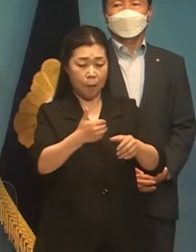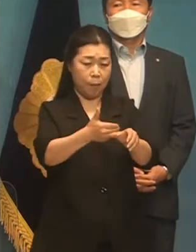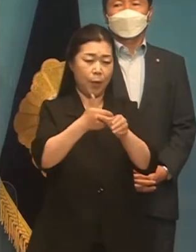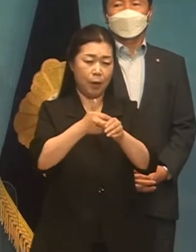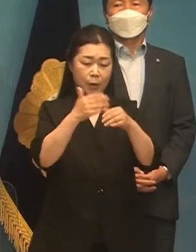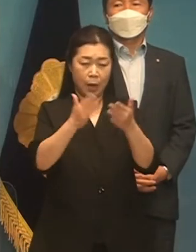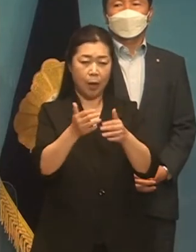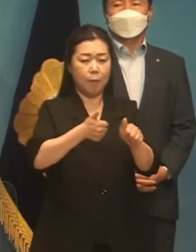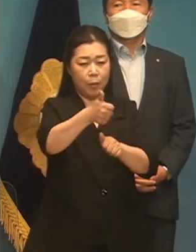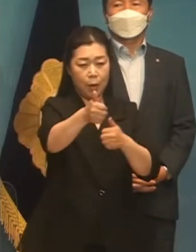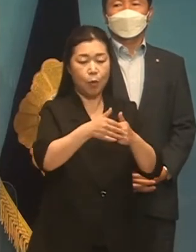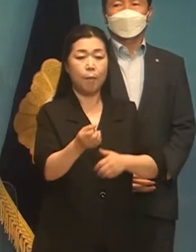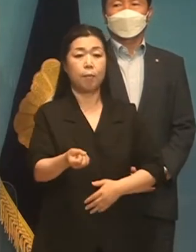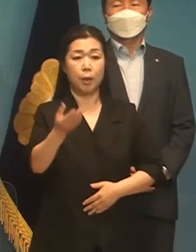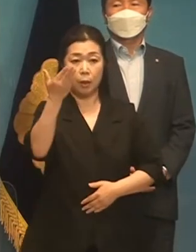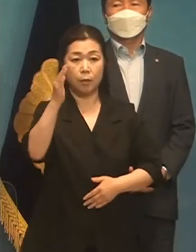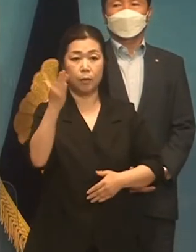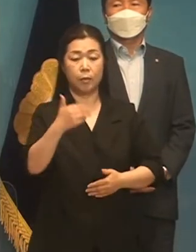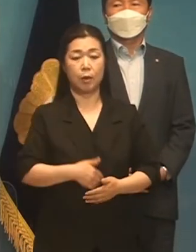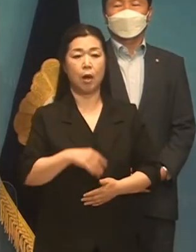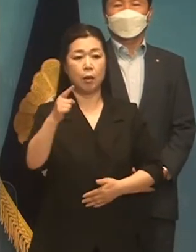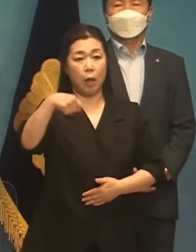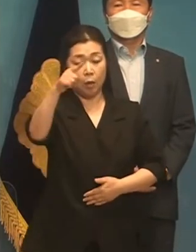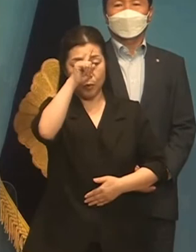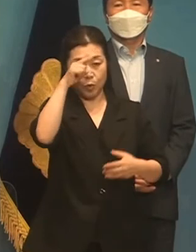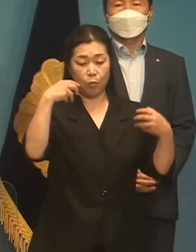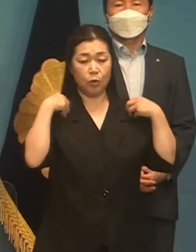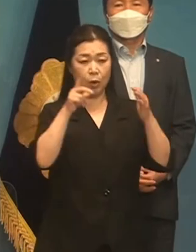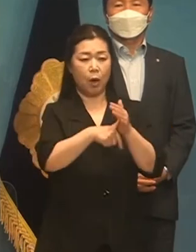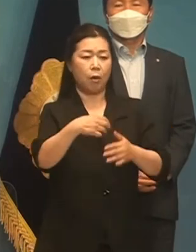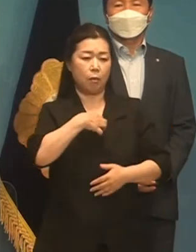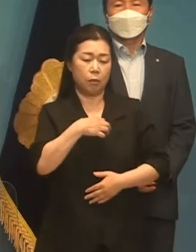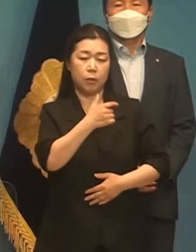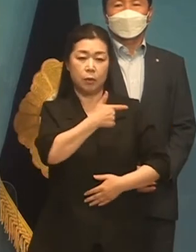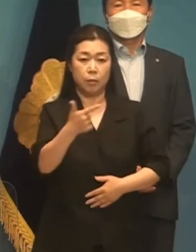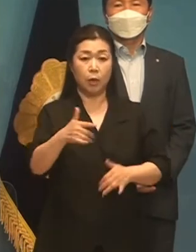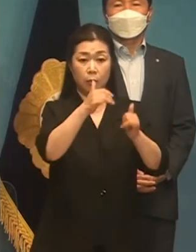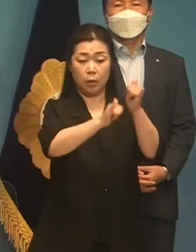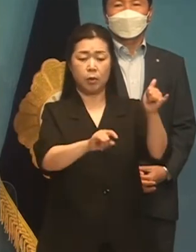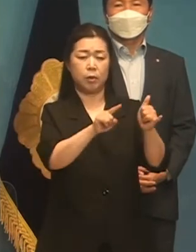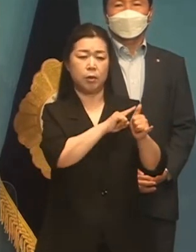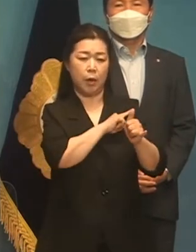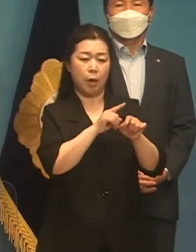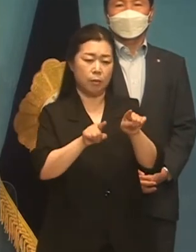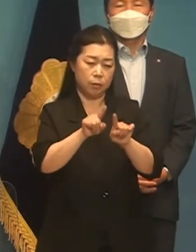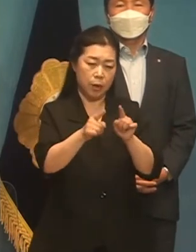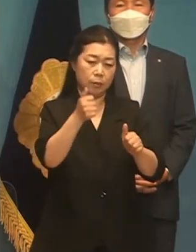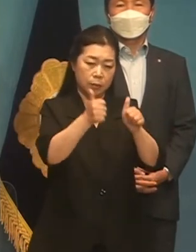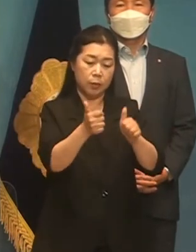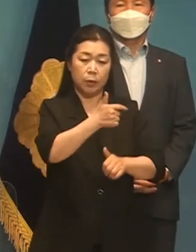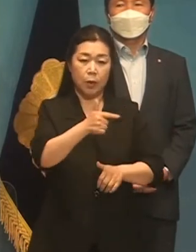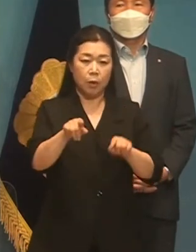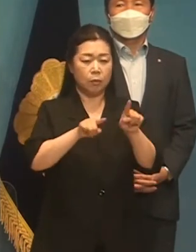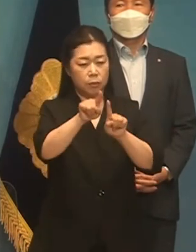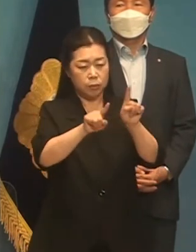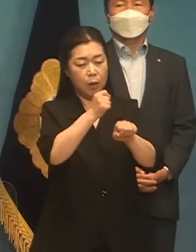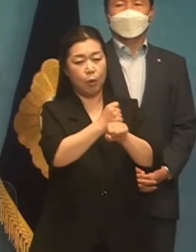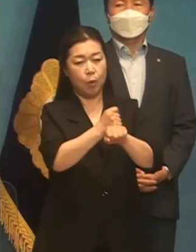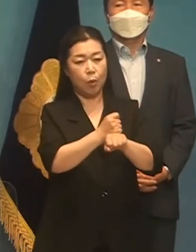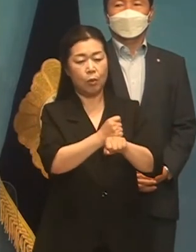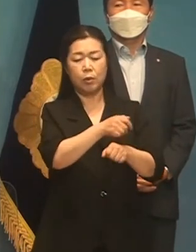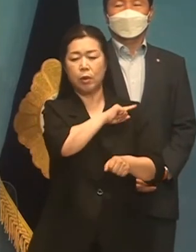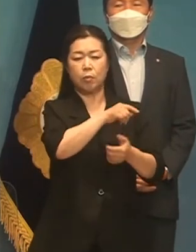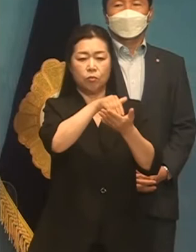뚫고 승리했습니다. 다음 정부로 가는 길은 험난하며 역대 가장 긴박한 대선, 역대 가장 무거운